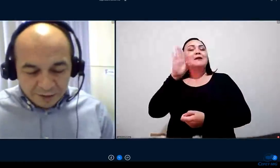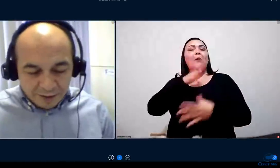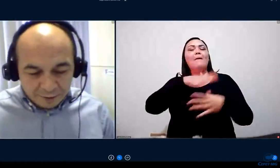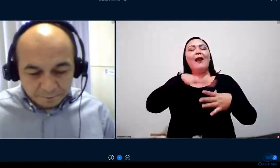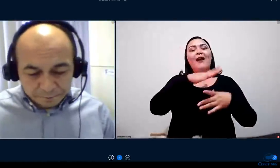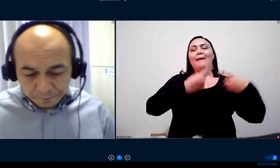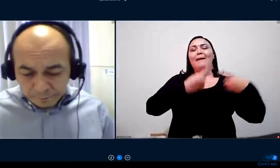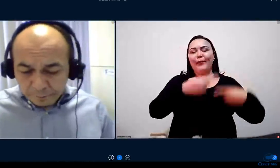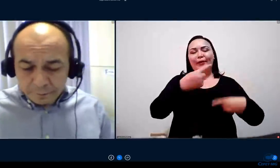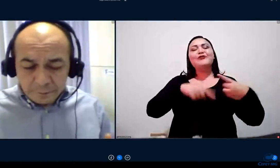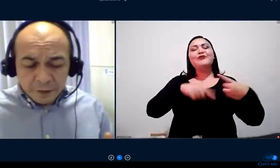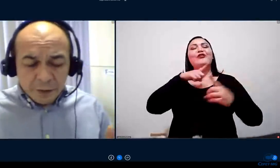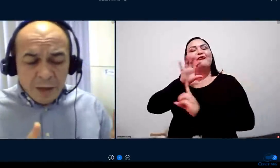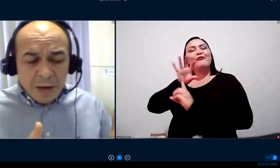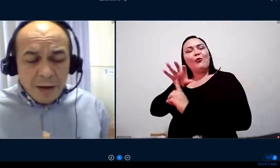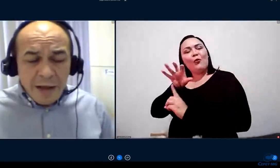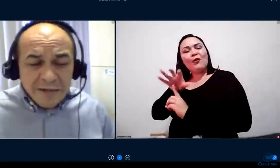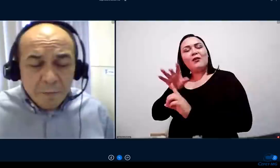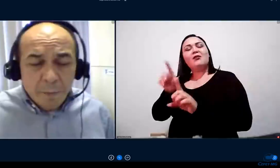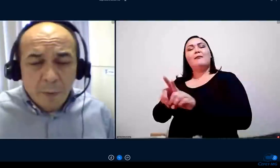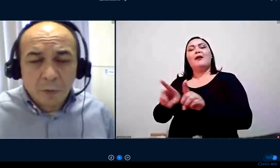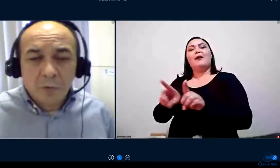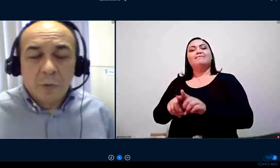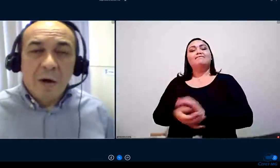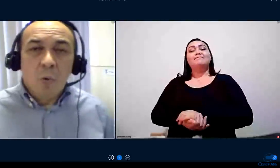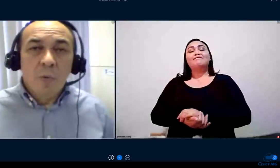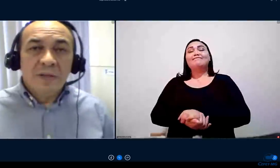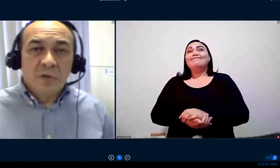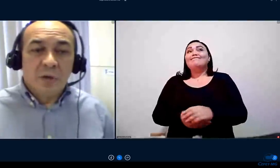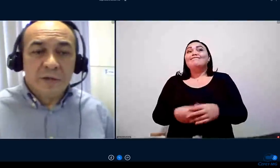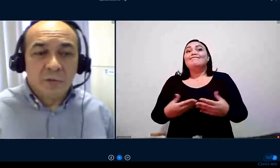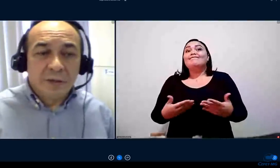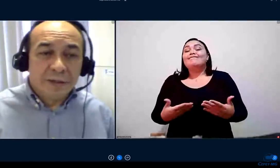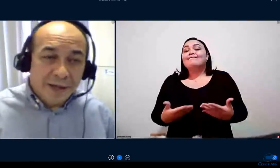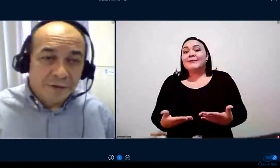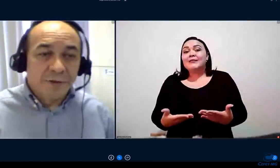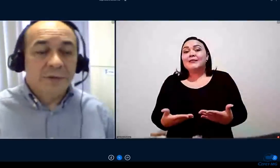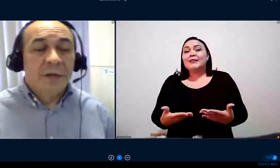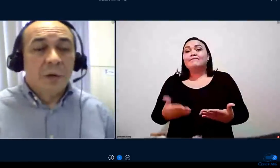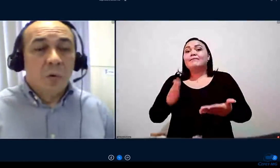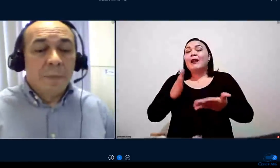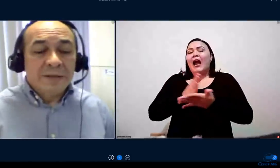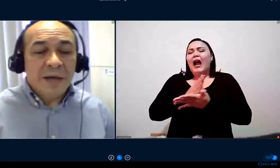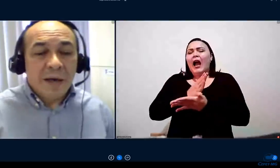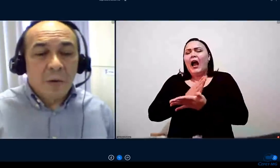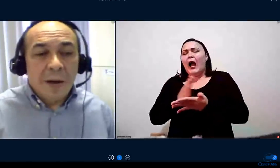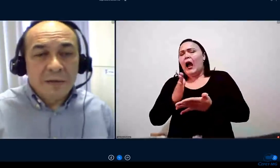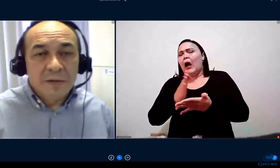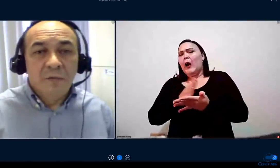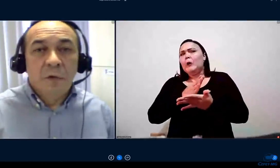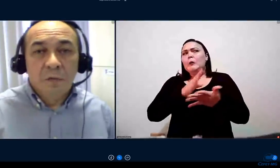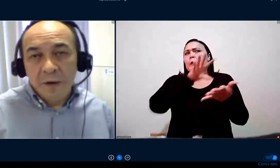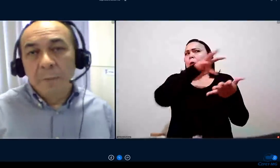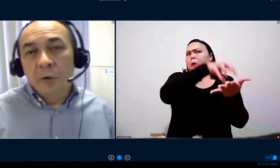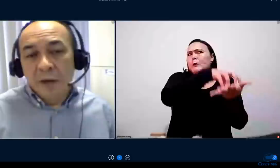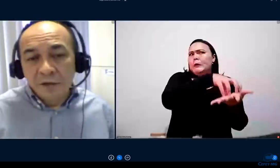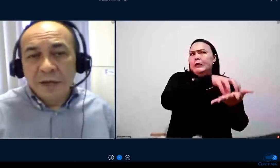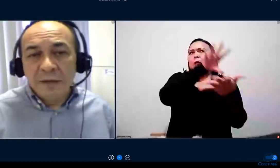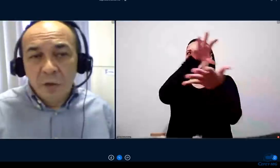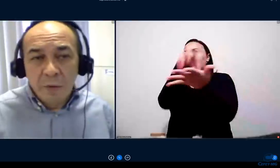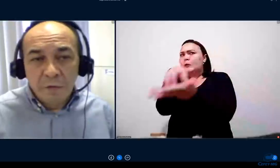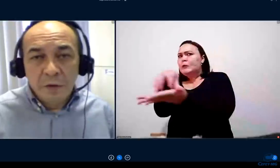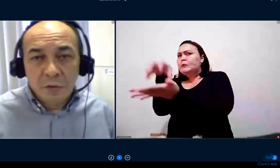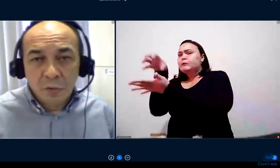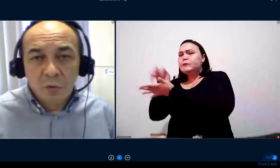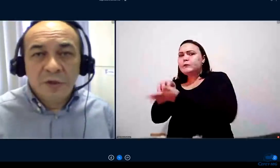relacionada a ela. Nesse ponto, algumas das nossas unidades começaram a desenvolver, porque eles